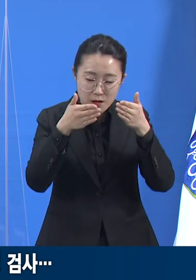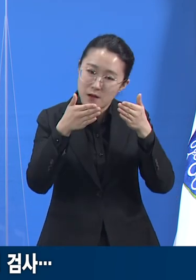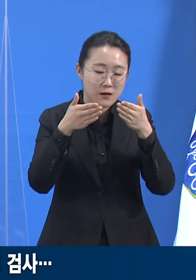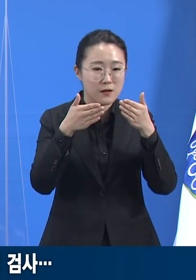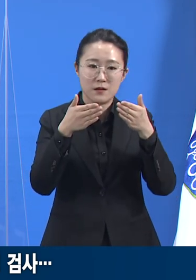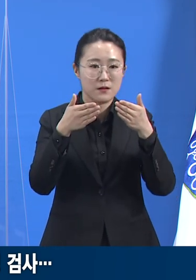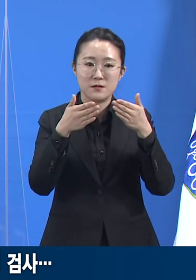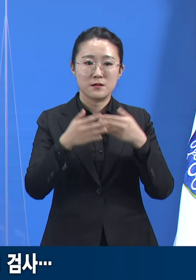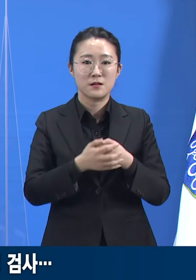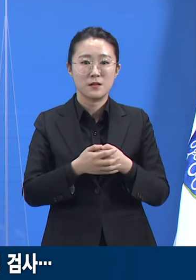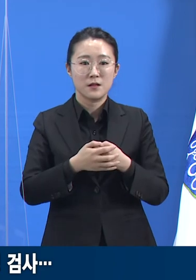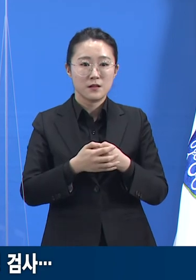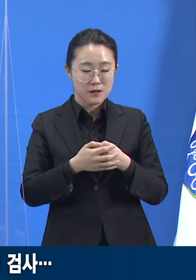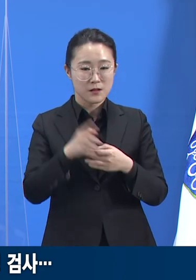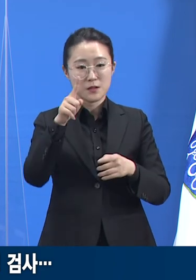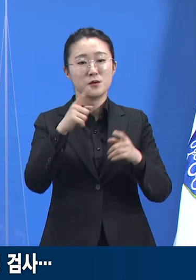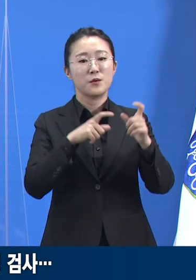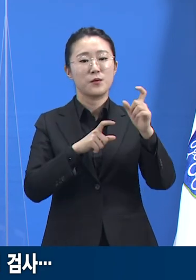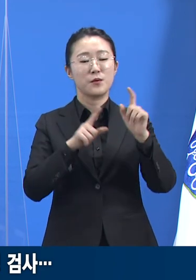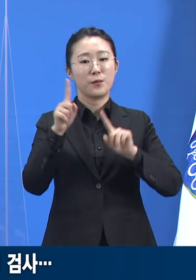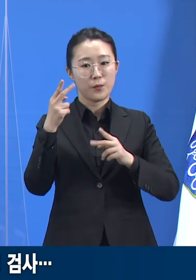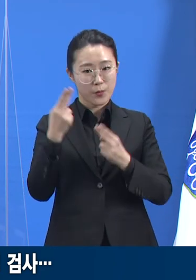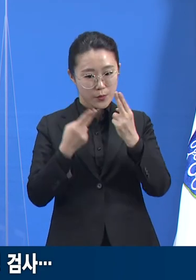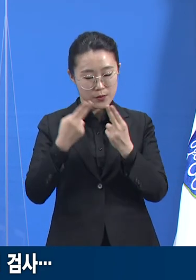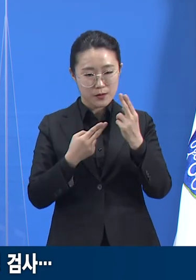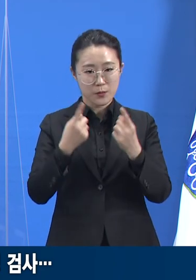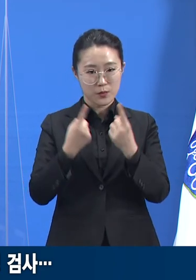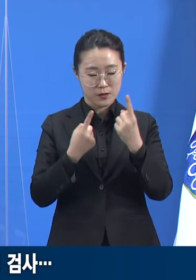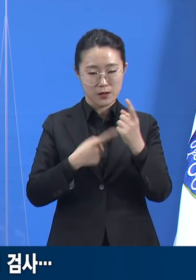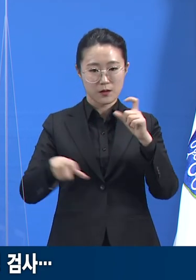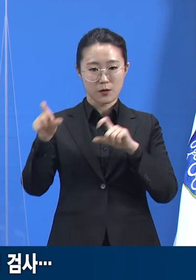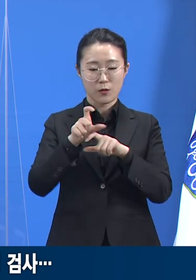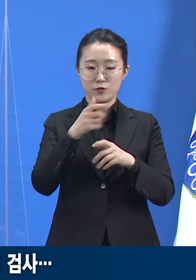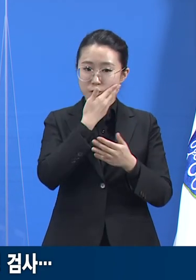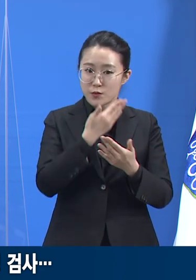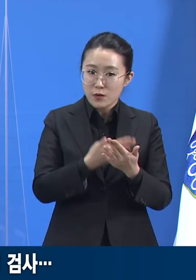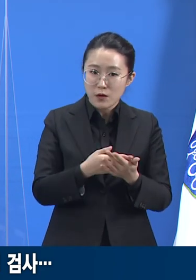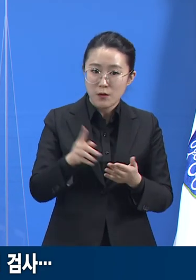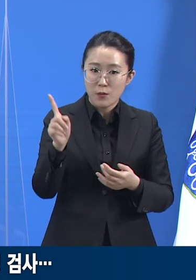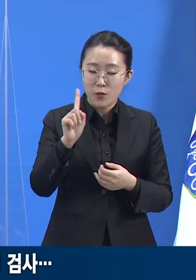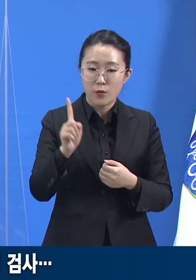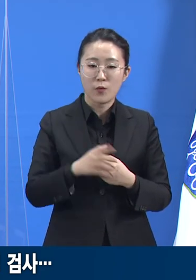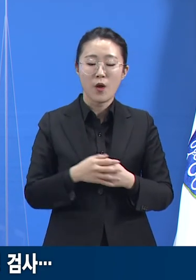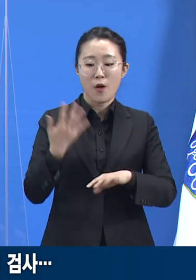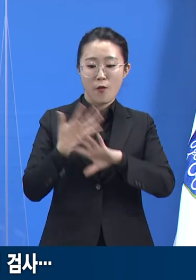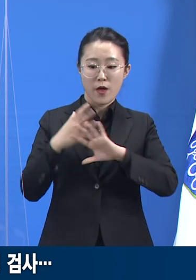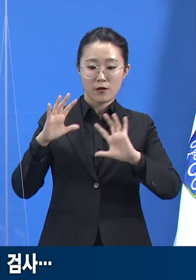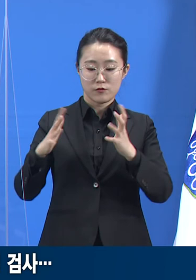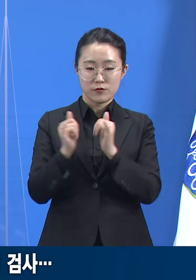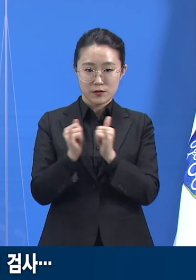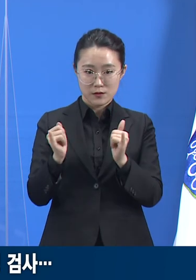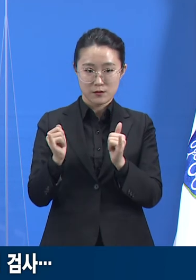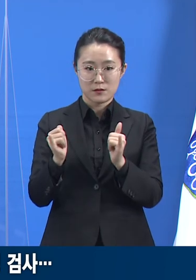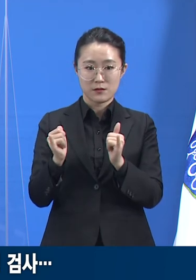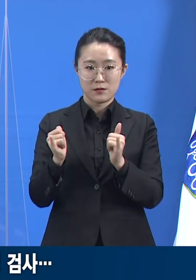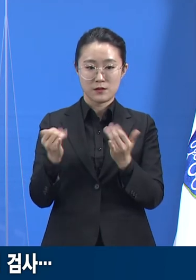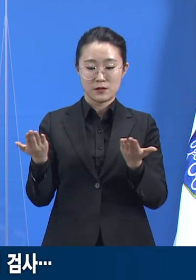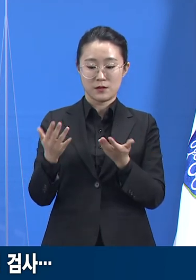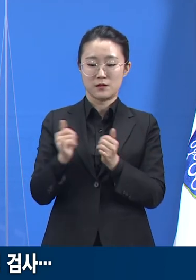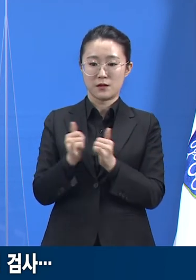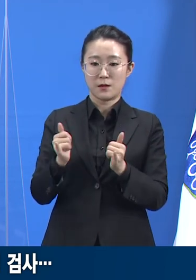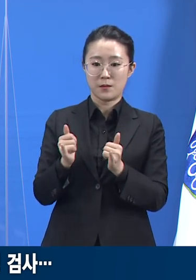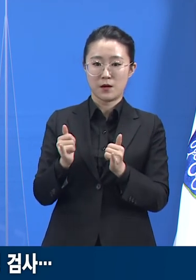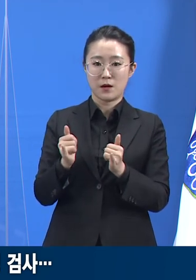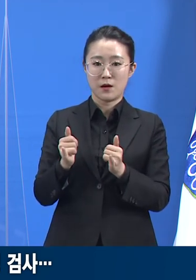이후부터입니다. 다수의 외국인 확진자들이 단기간 내에 찾아진다면 어려운